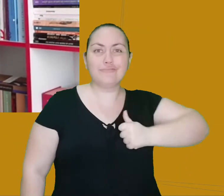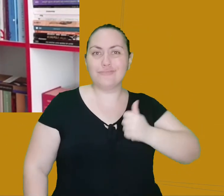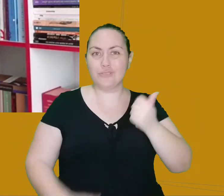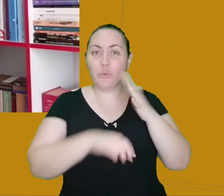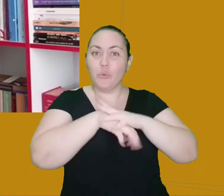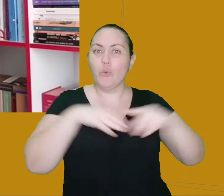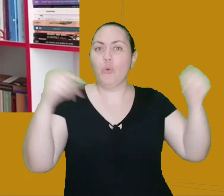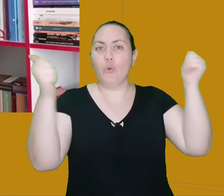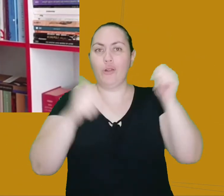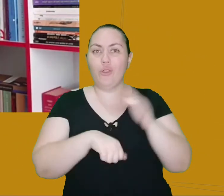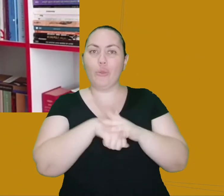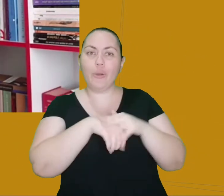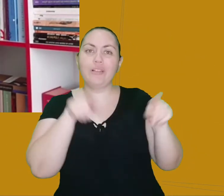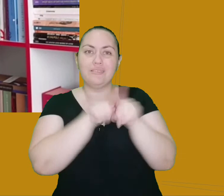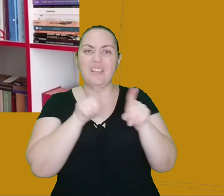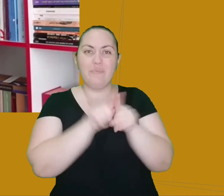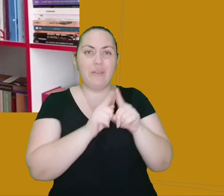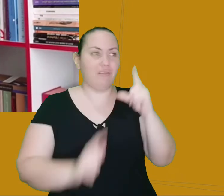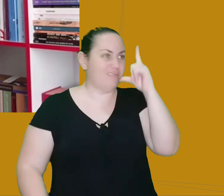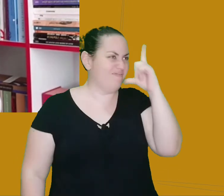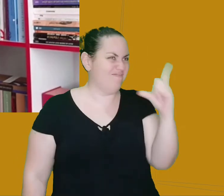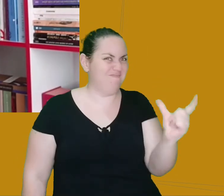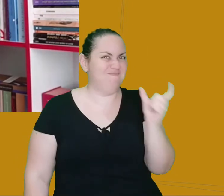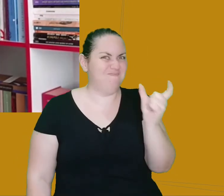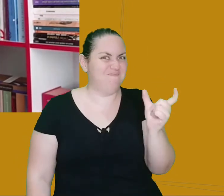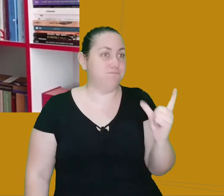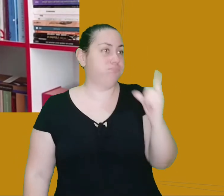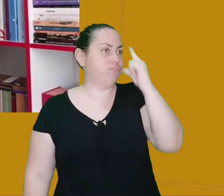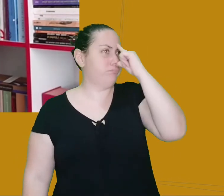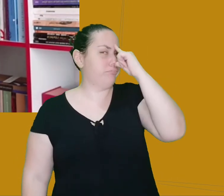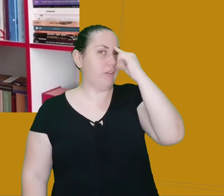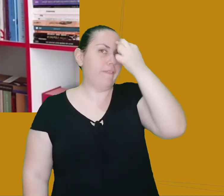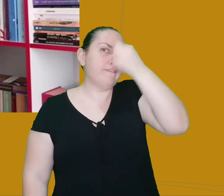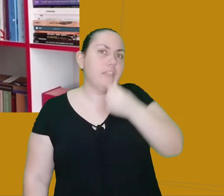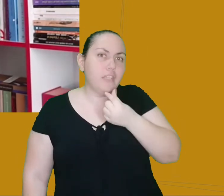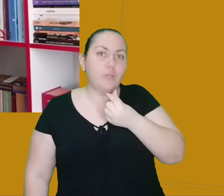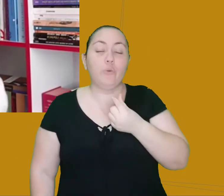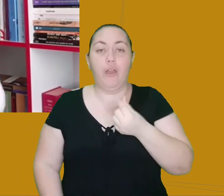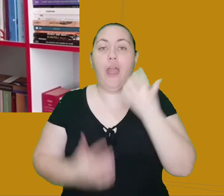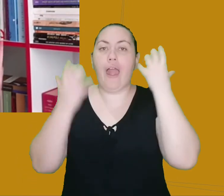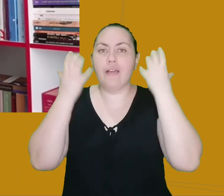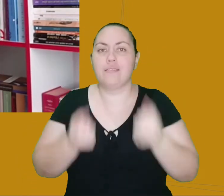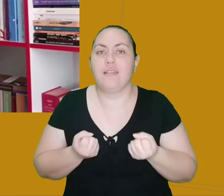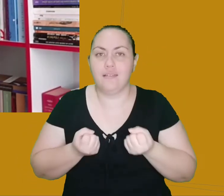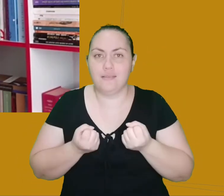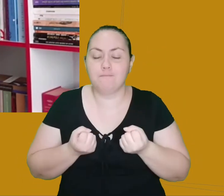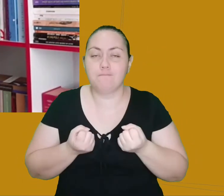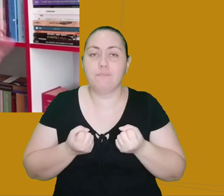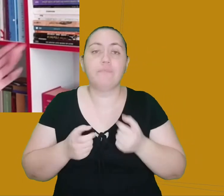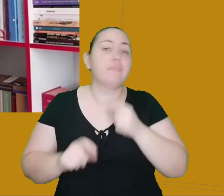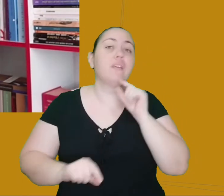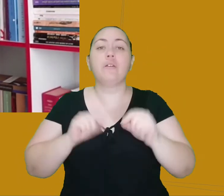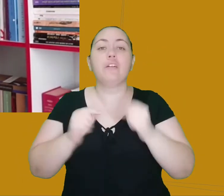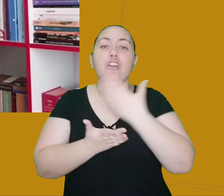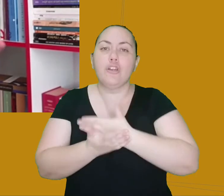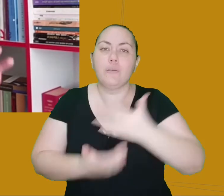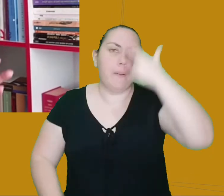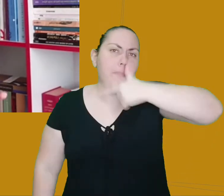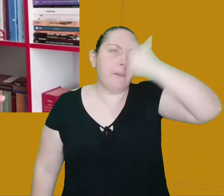físicos com os seus narizes metafísicos, e acaba que com o desnarigamento total da população,